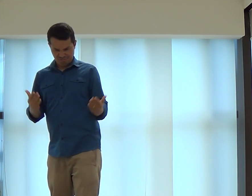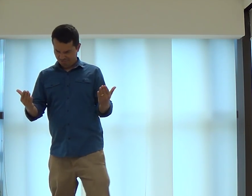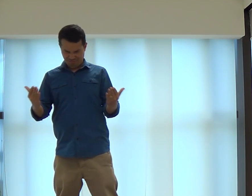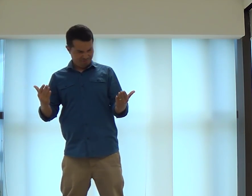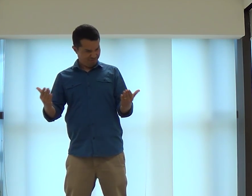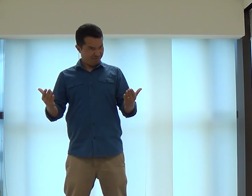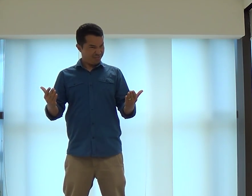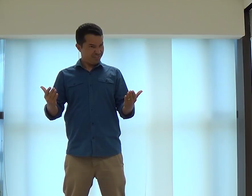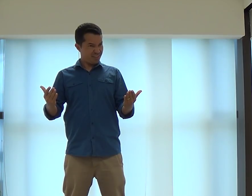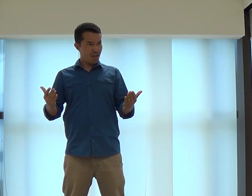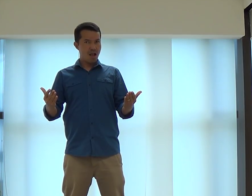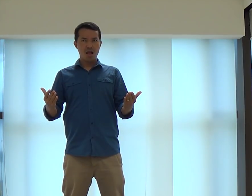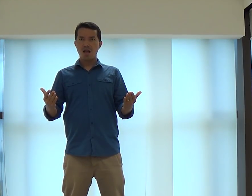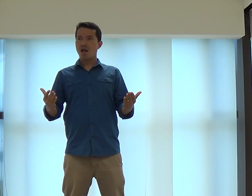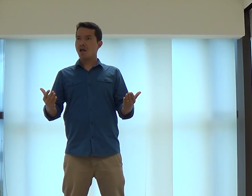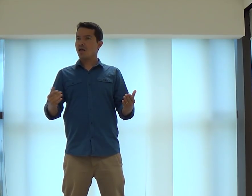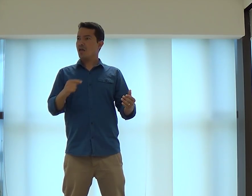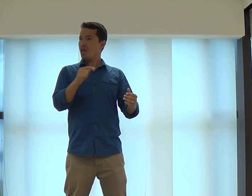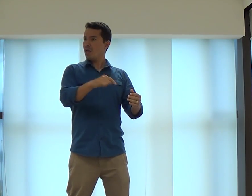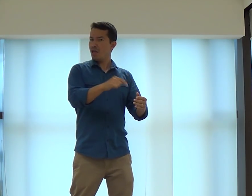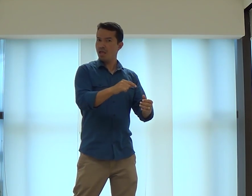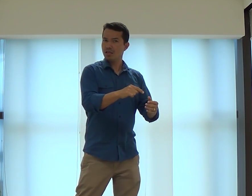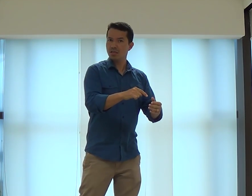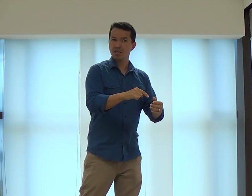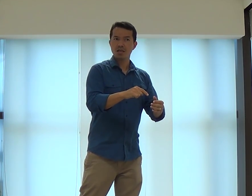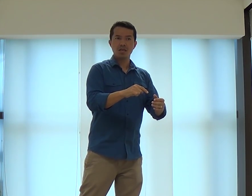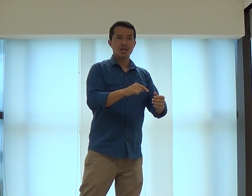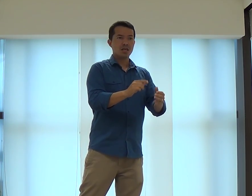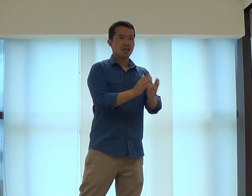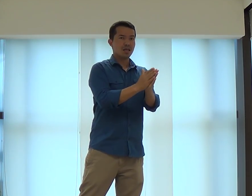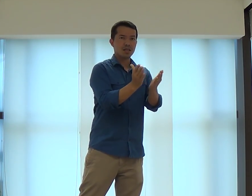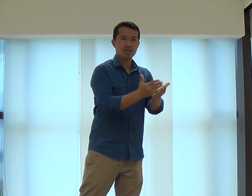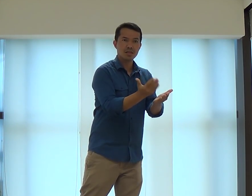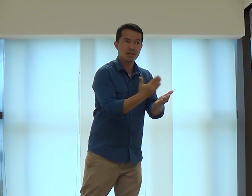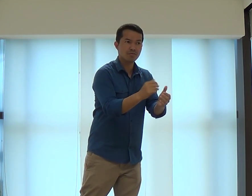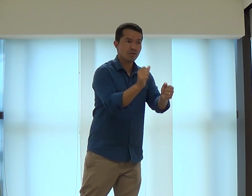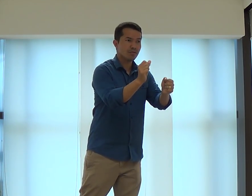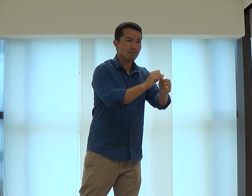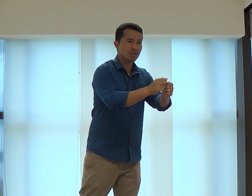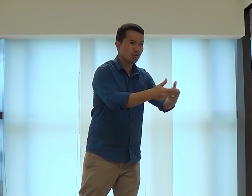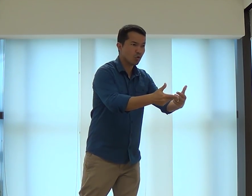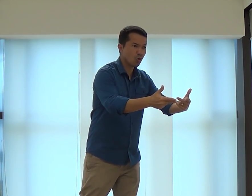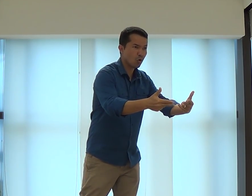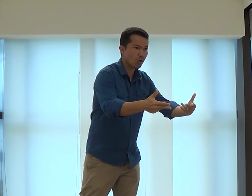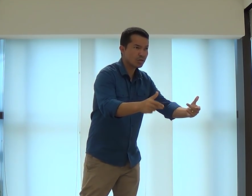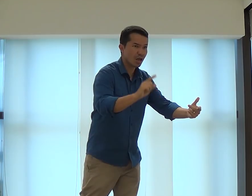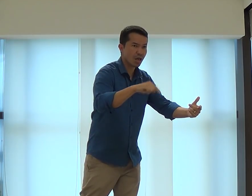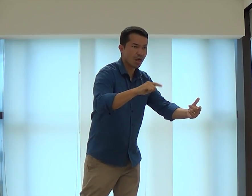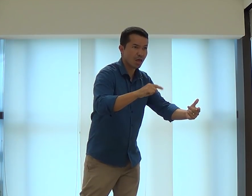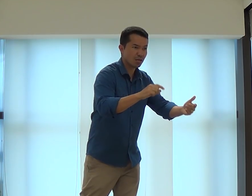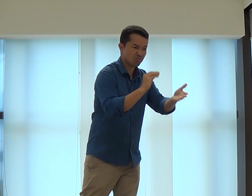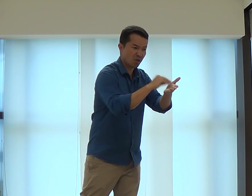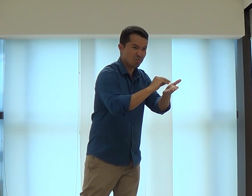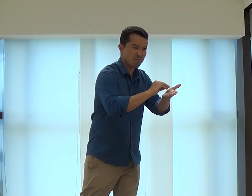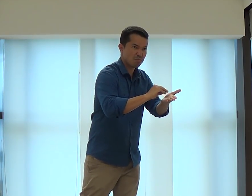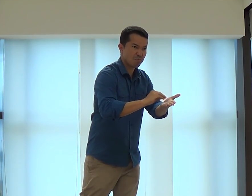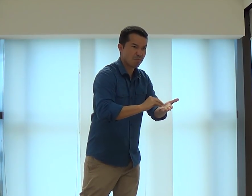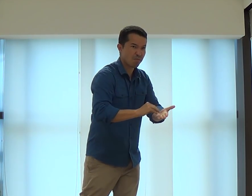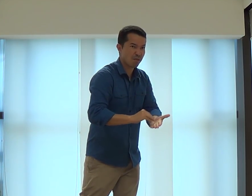Aí eu olhei e disse... Ahn? Nossa! Então, quer dizer que esse livro... As coisas que eu fiz. Tudo tá